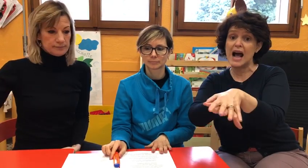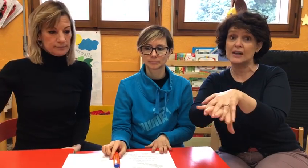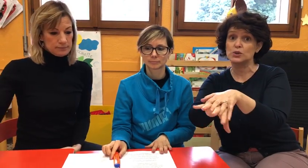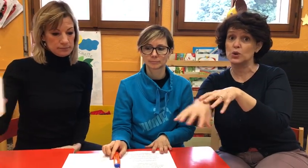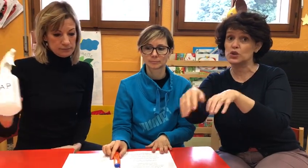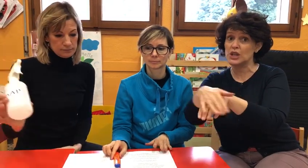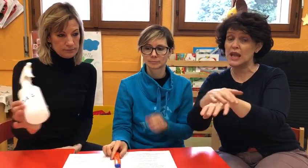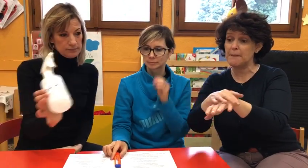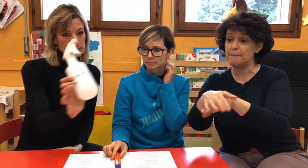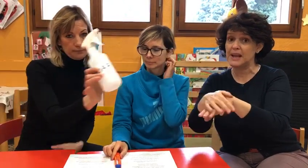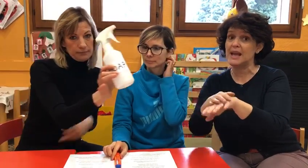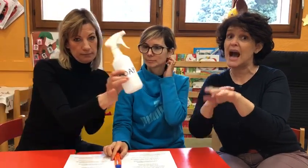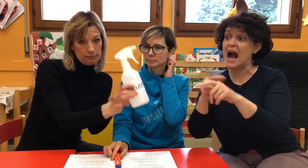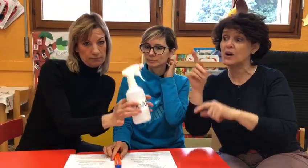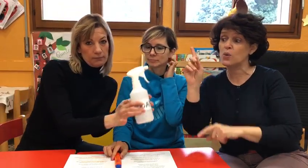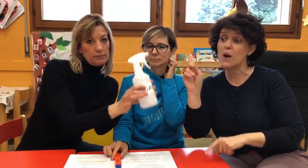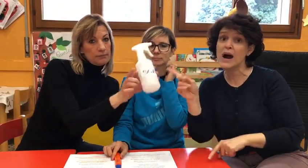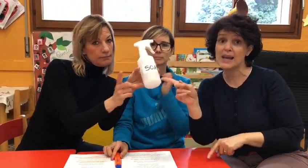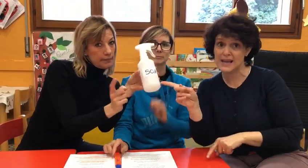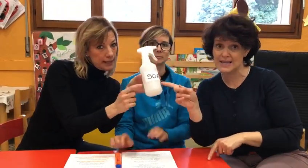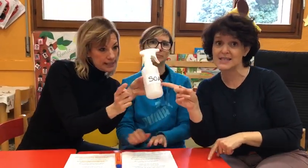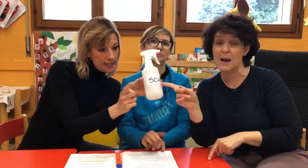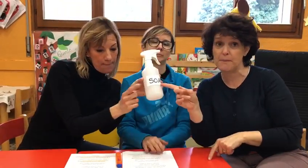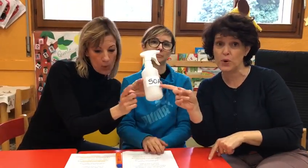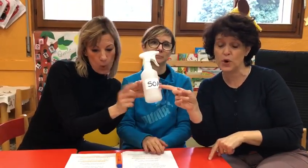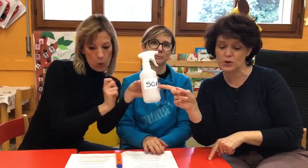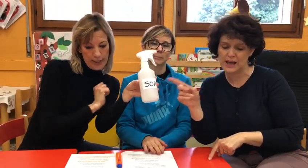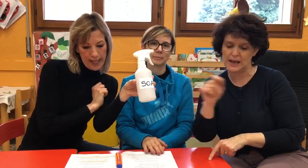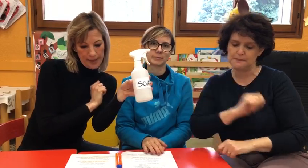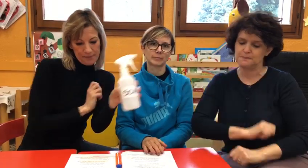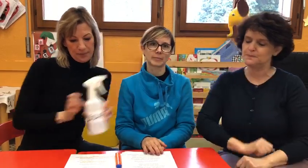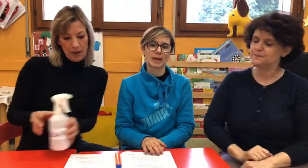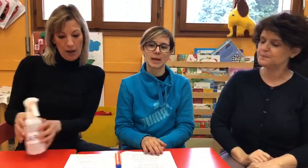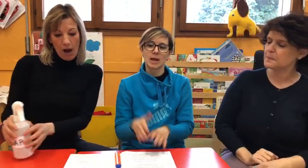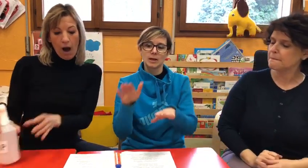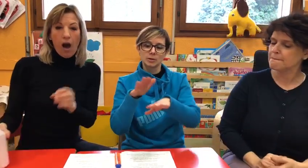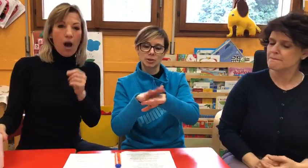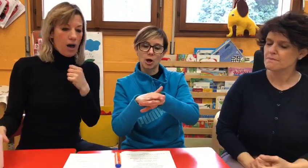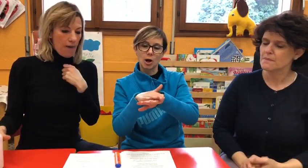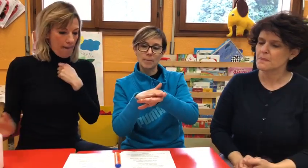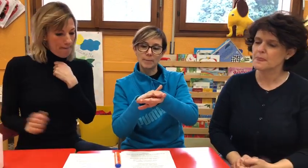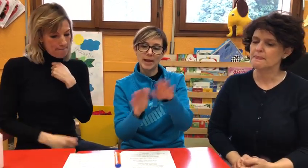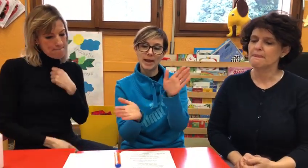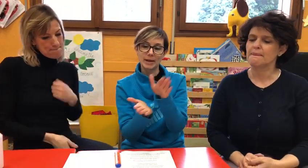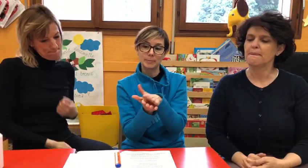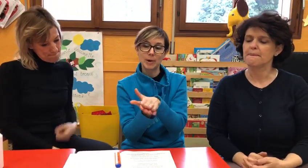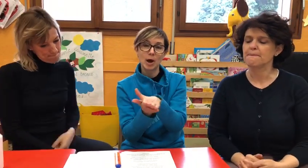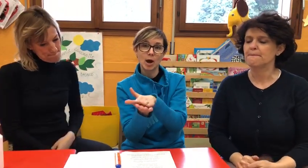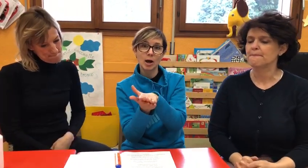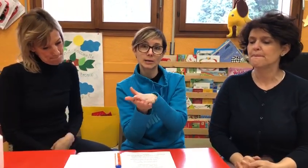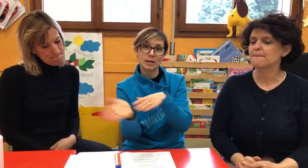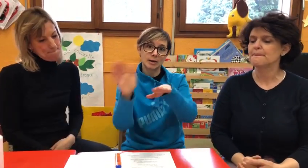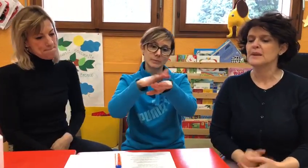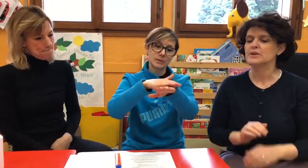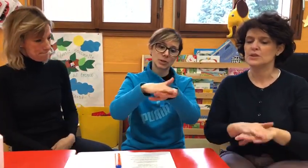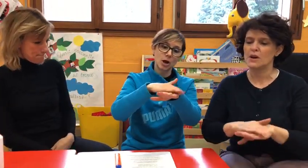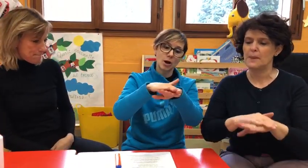sempre acqua e sapone. Top and bottoms, top